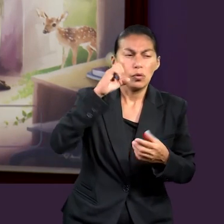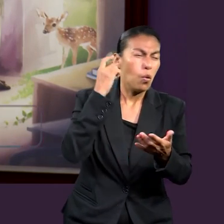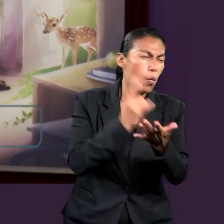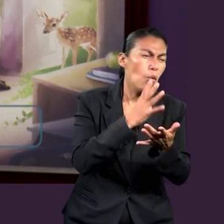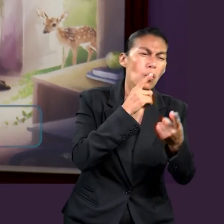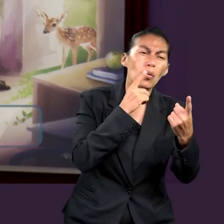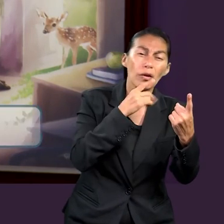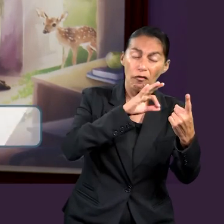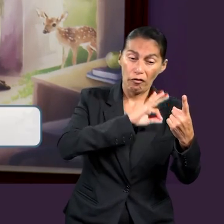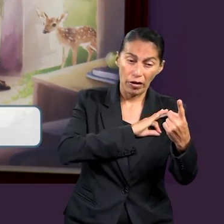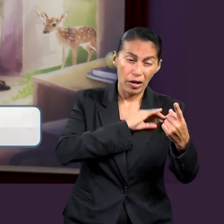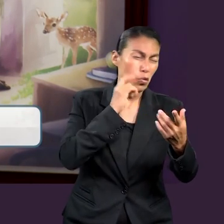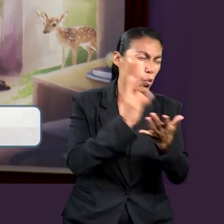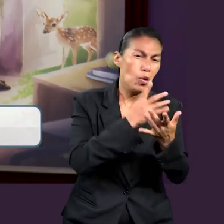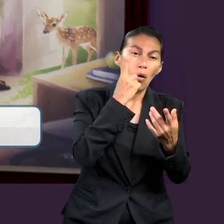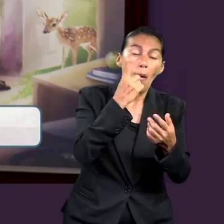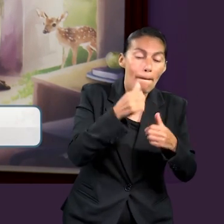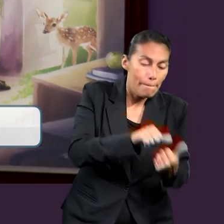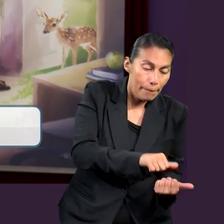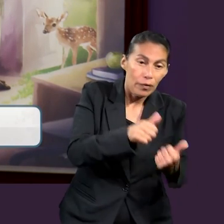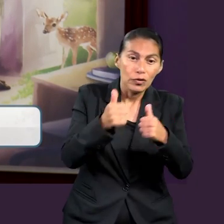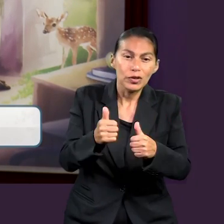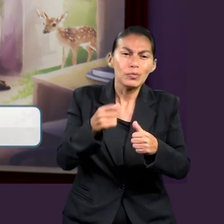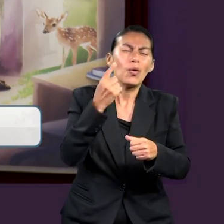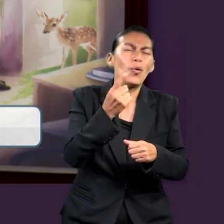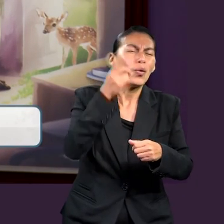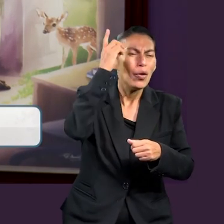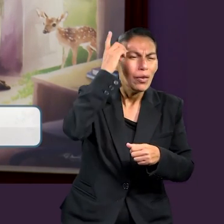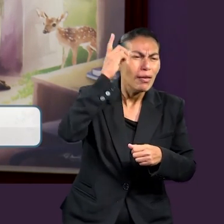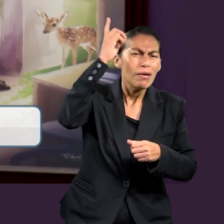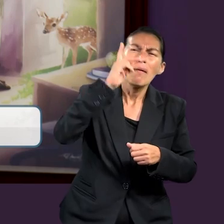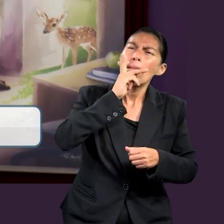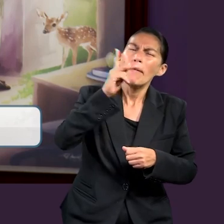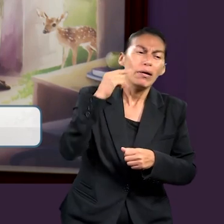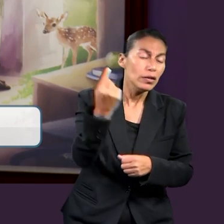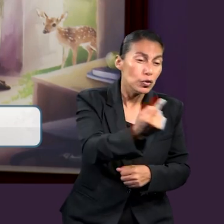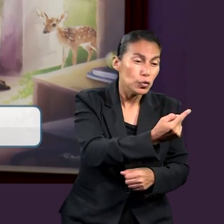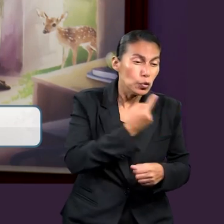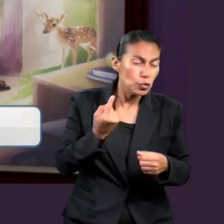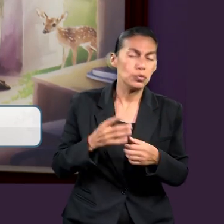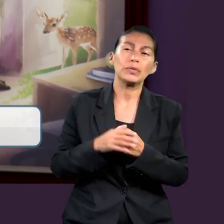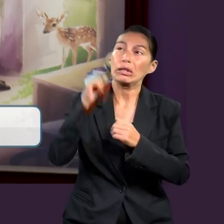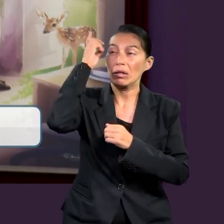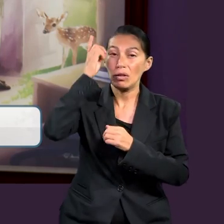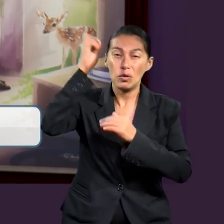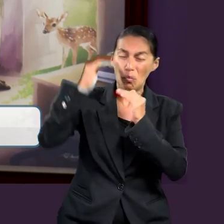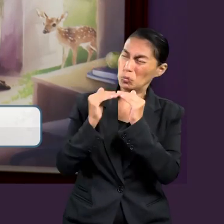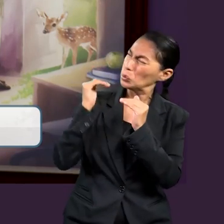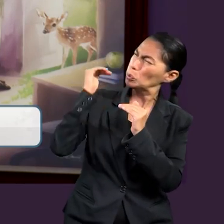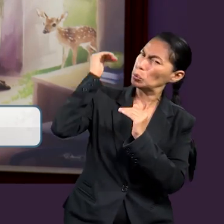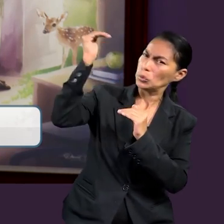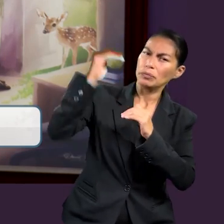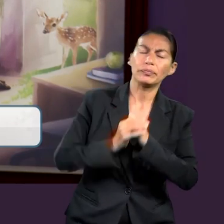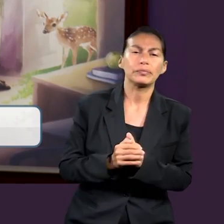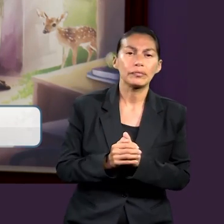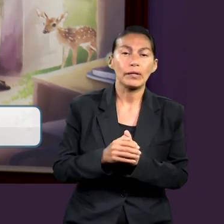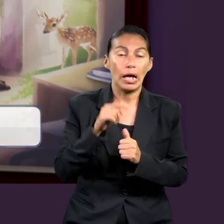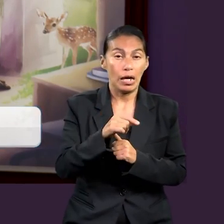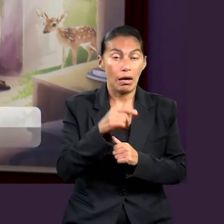espíritu, un Señor, una fe, un bautismo y un Dios y Padre de todos, el cual está por